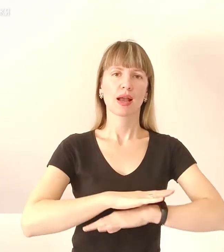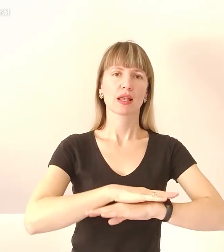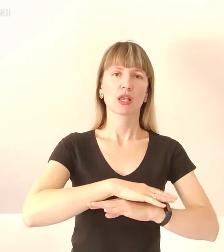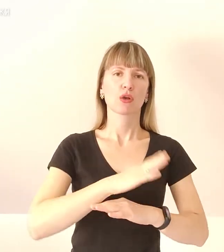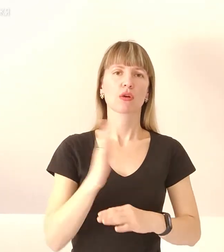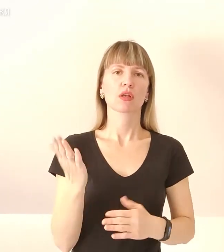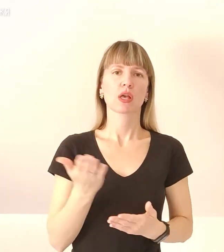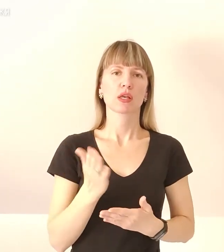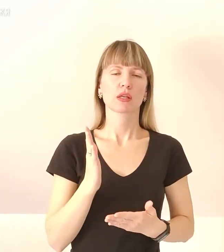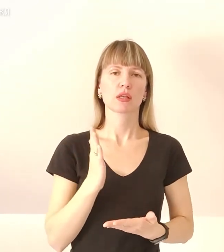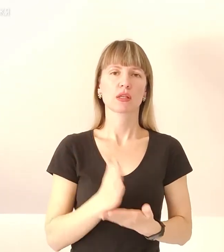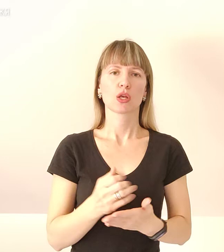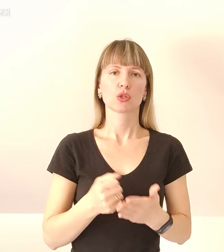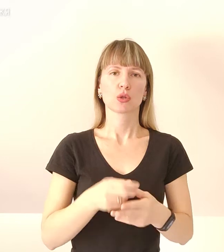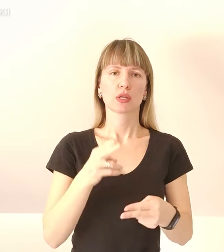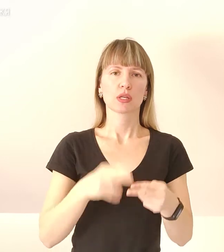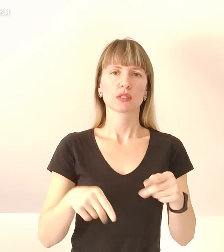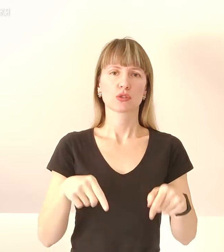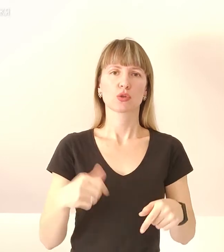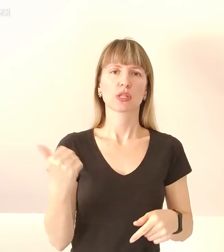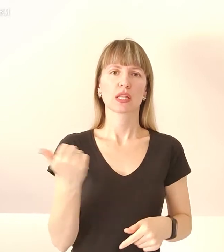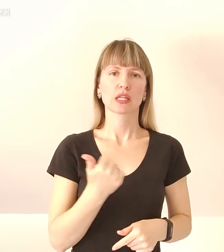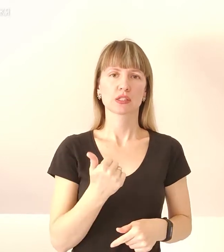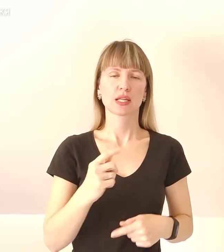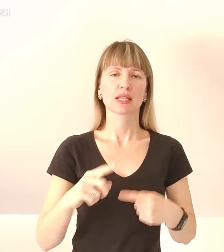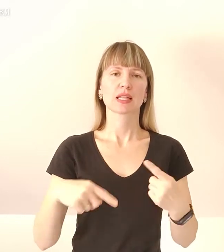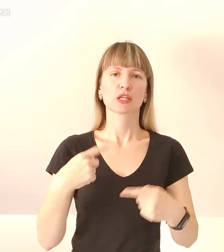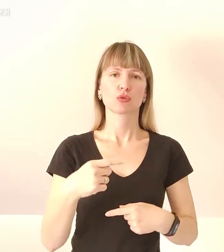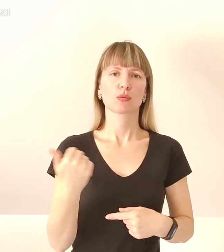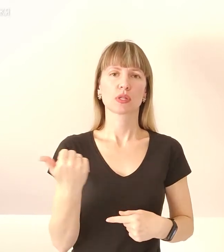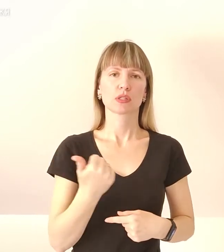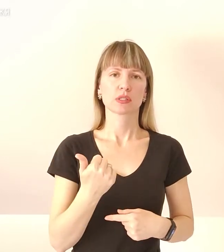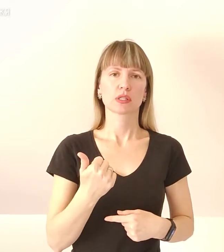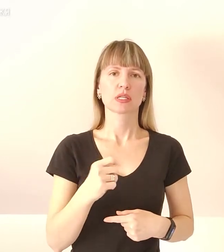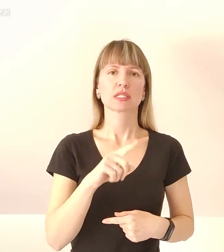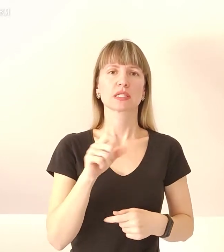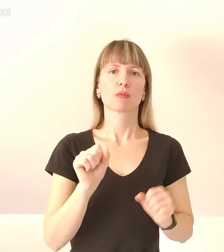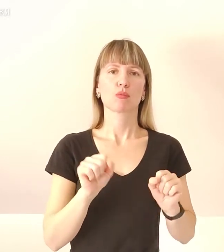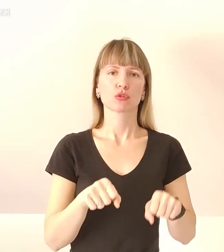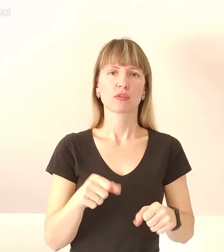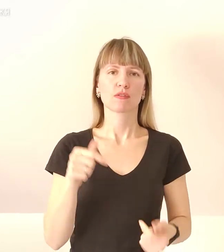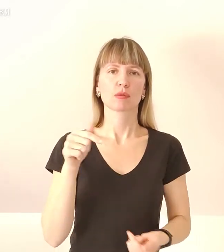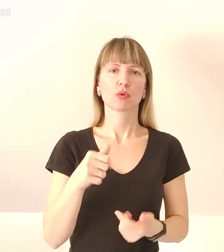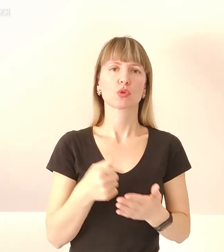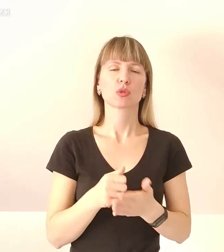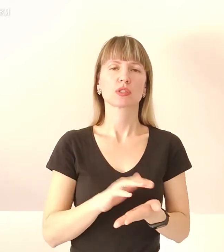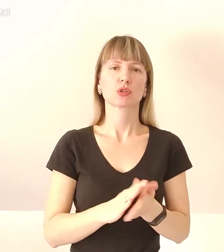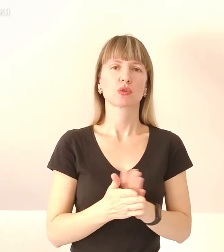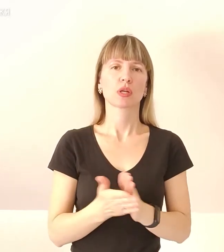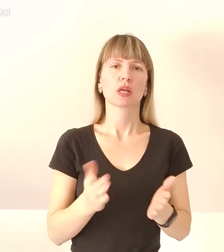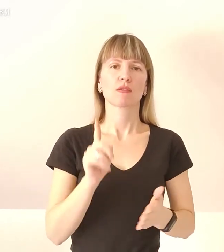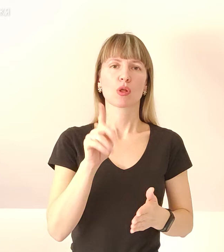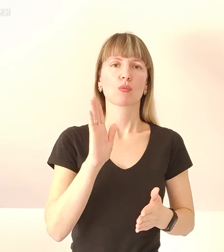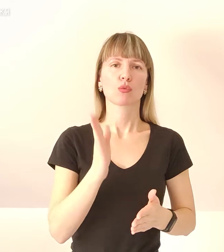відбуваться до кінця цього тижня. Наступний тиждень, за можливості, відповідно до ситуації, як вона буде розвиватися,